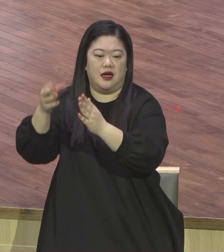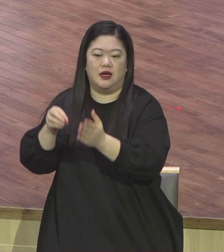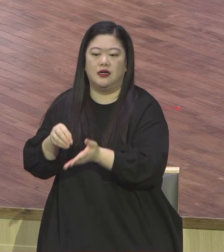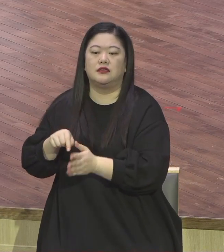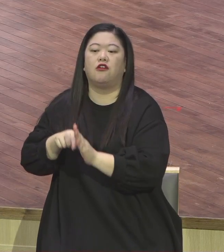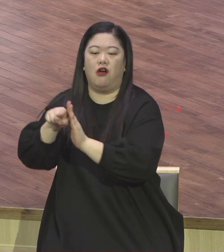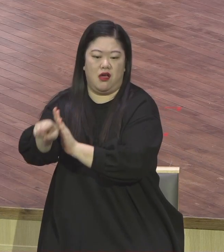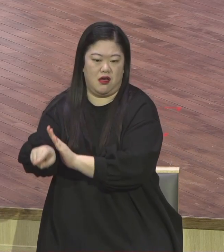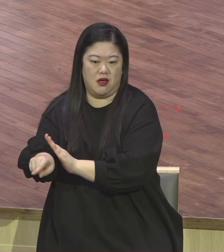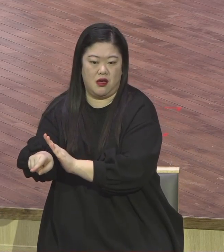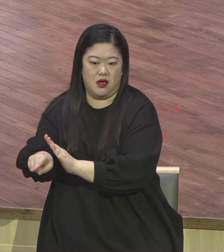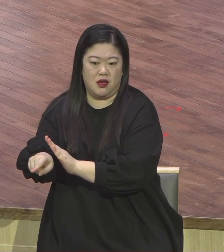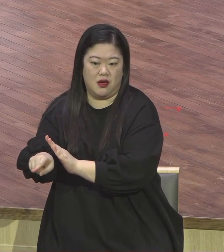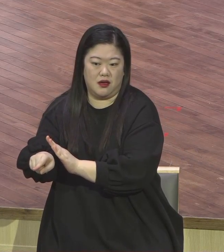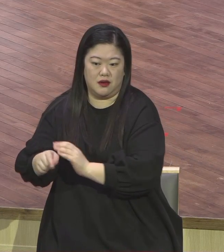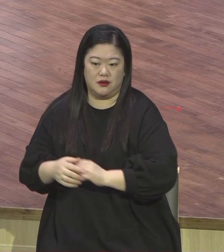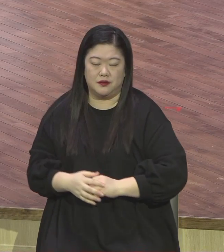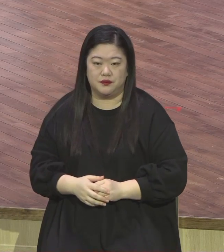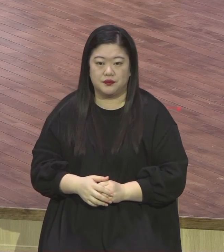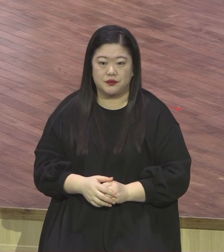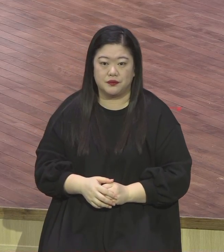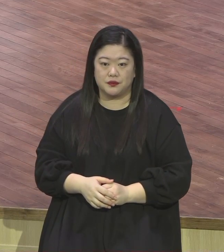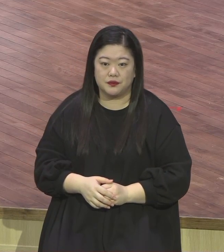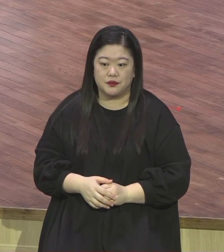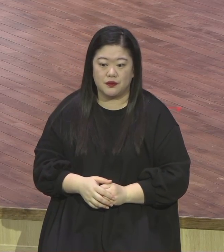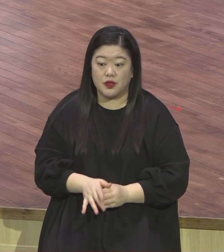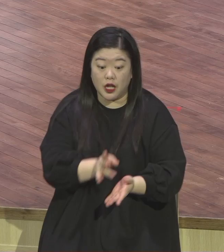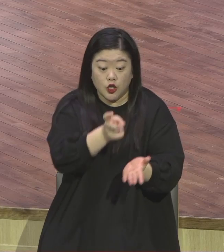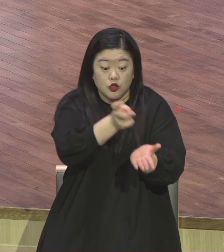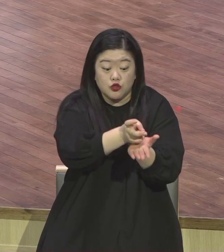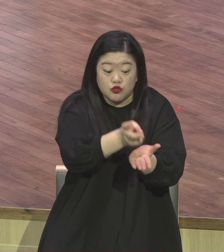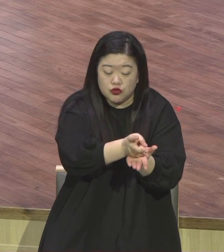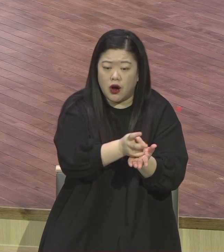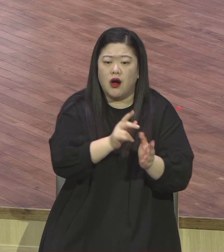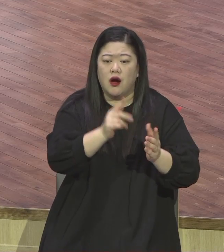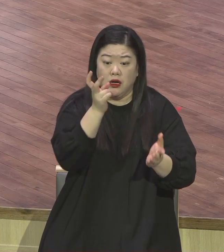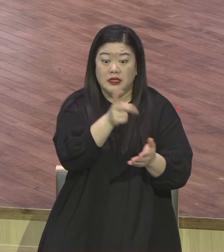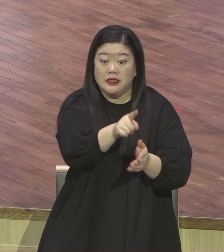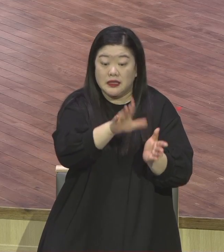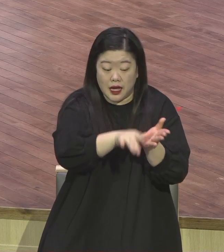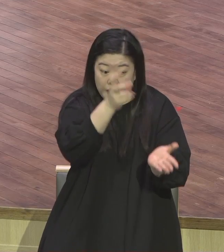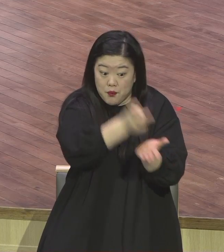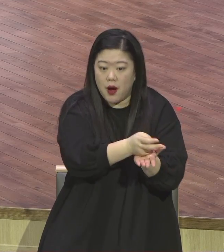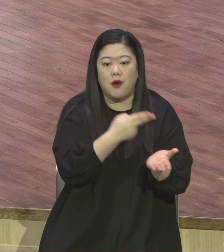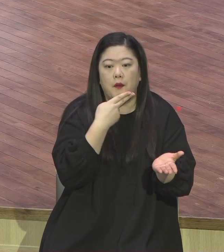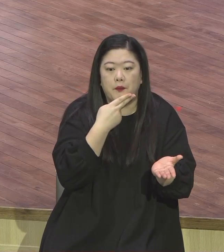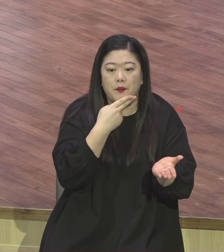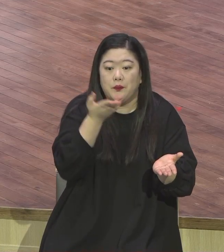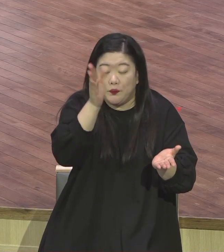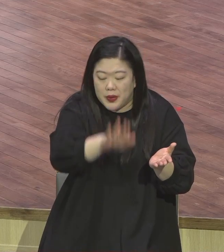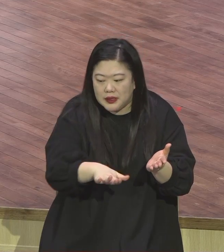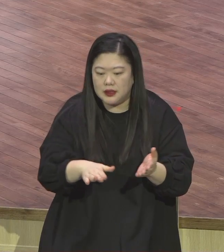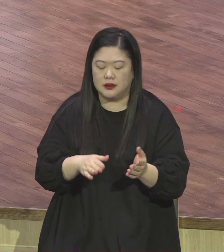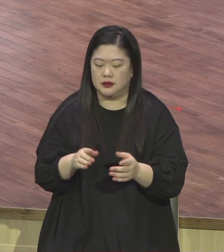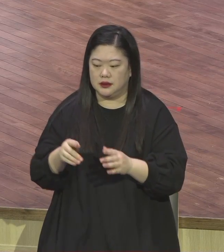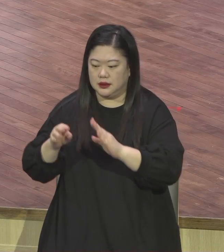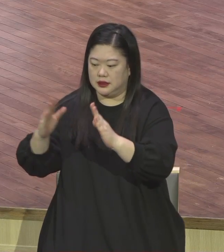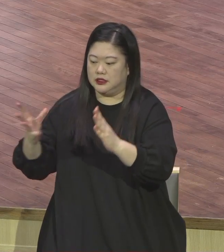들어갈 때 그래서요 언제나 포로생활 이후에 이방 문화에